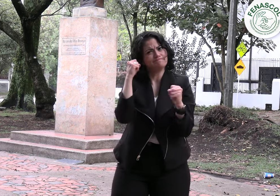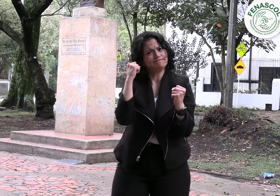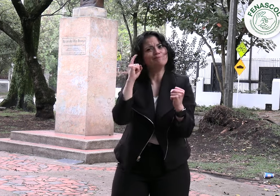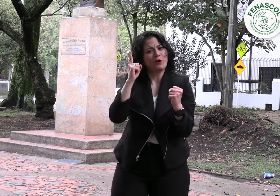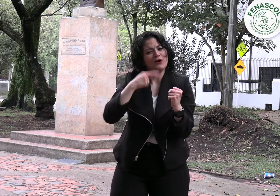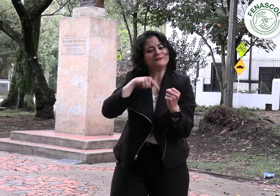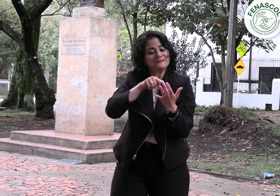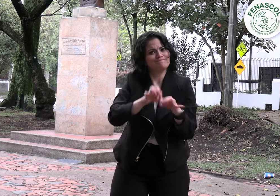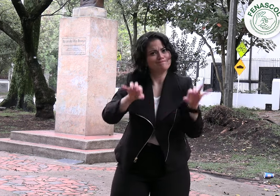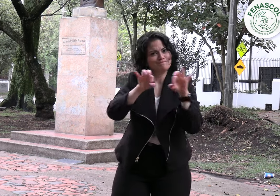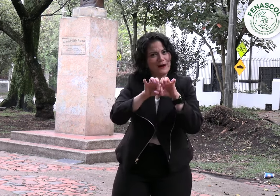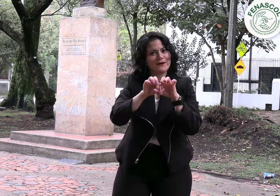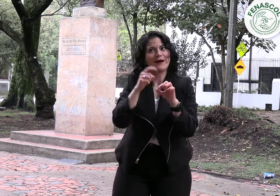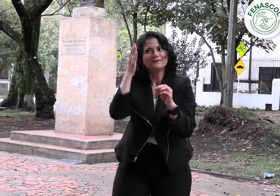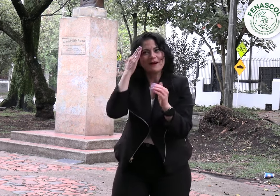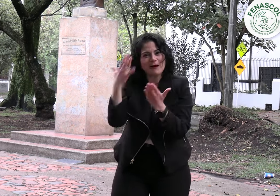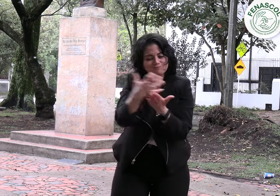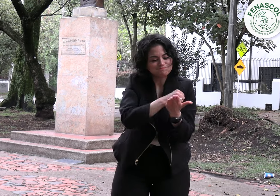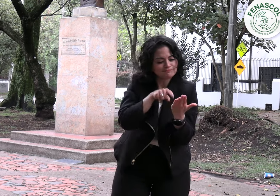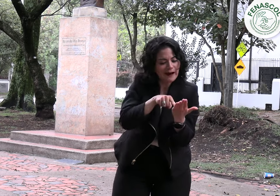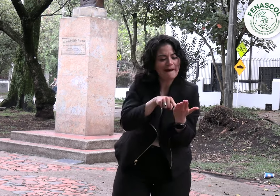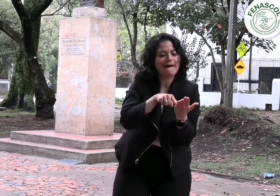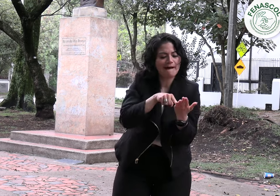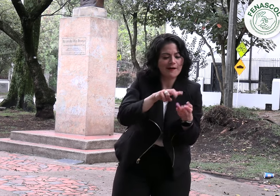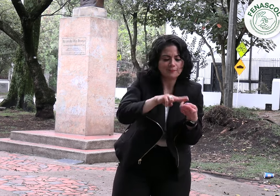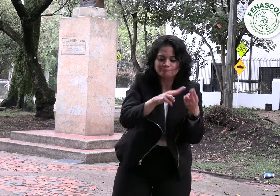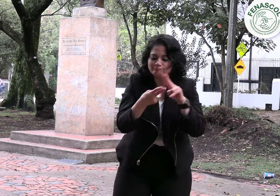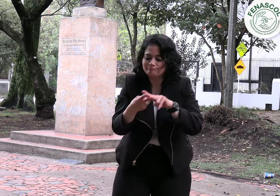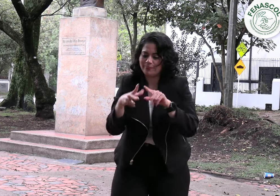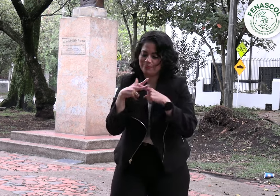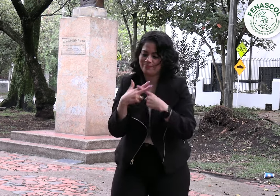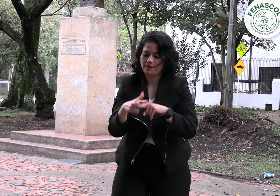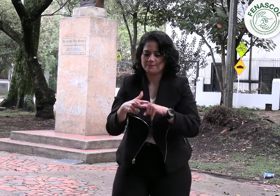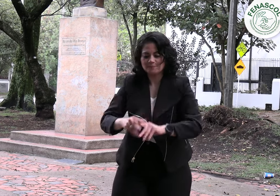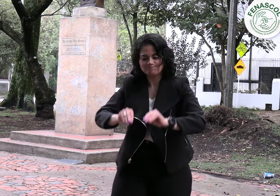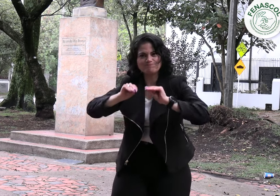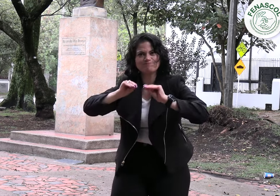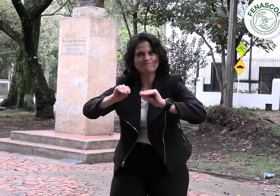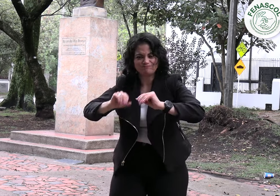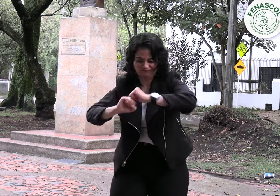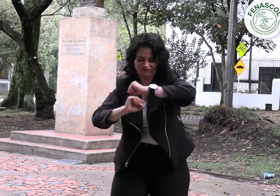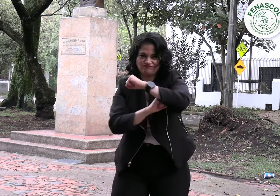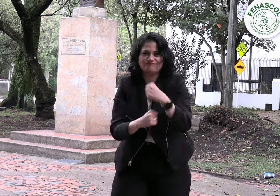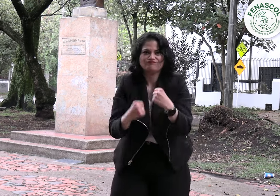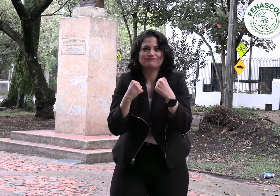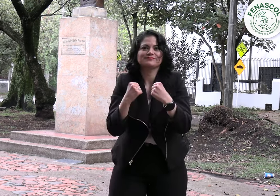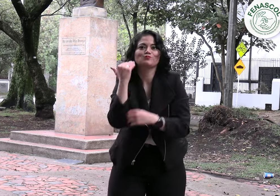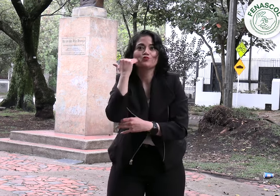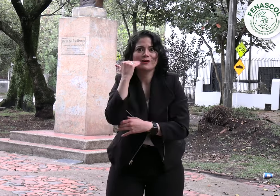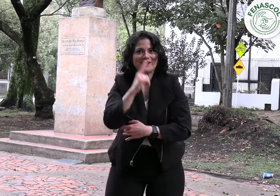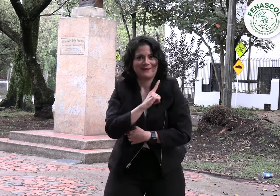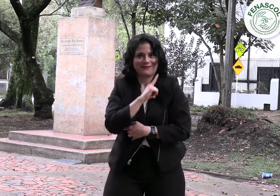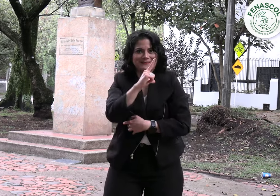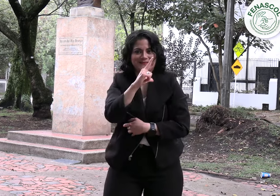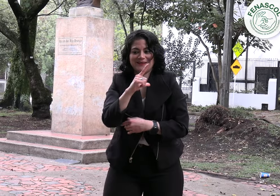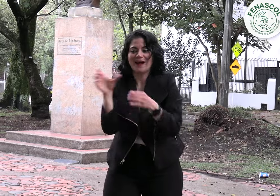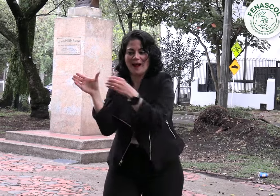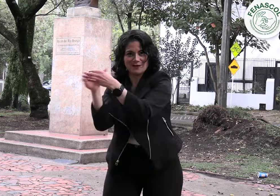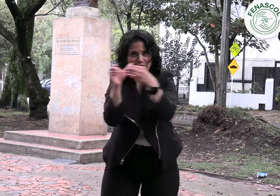Este análisis se utilizará para diseñar futuros talleres de fortalecimiento dirigido a mujeres